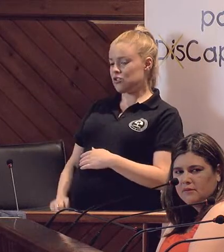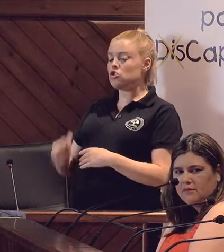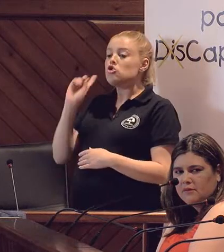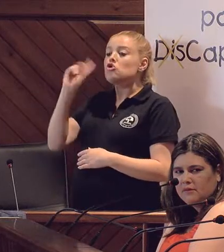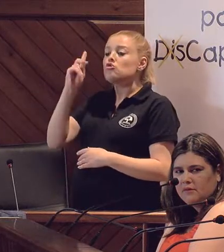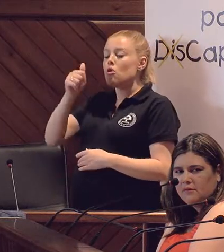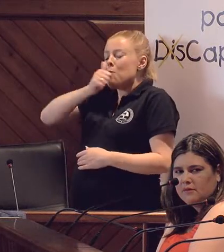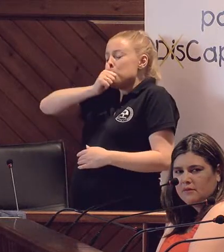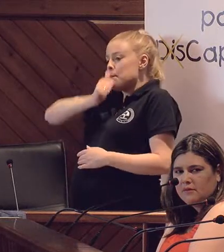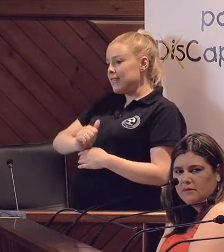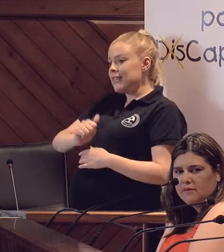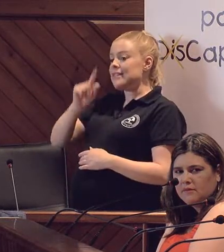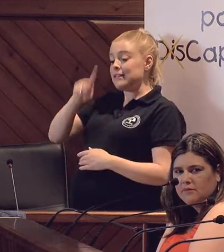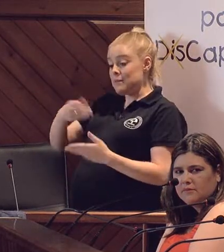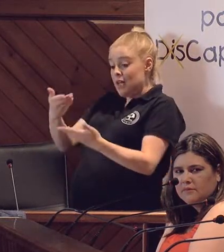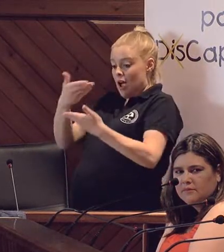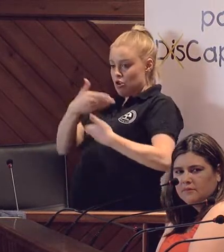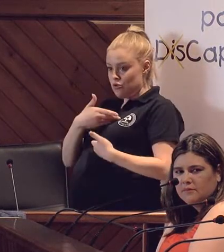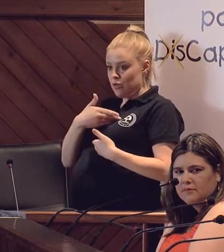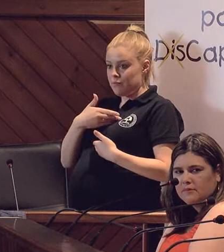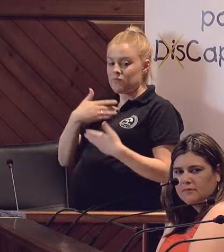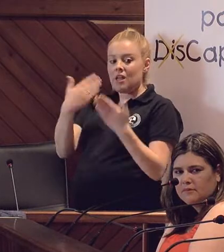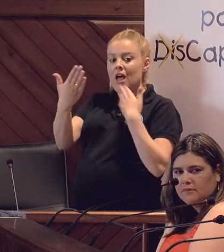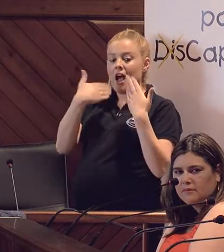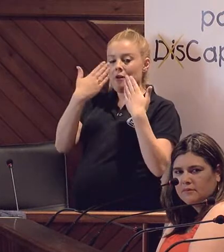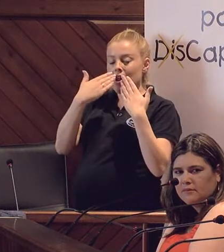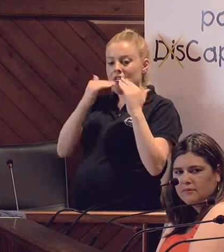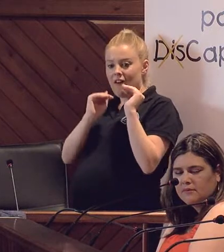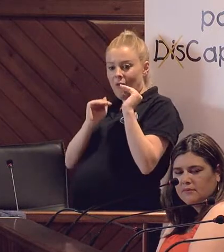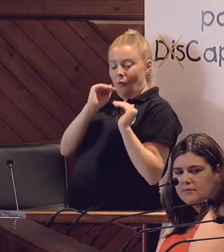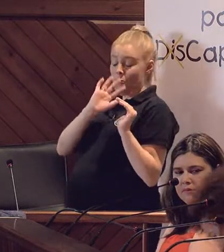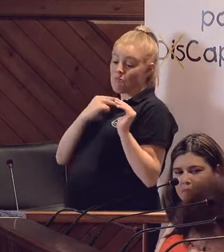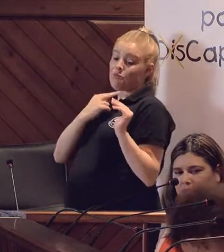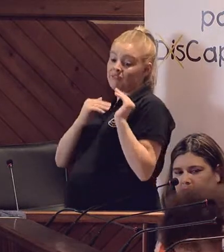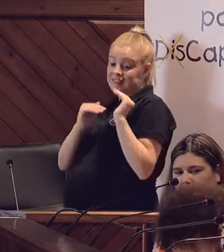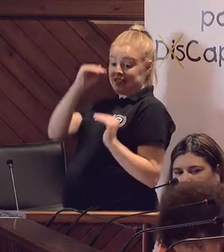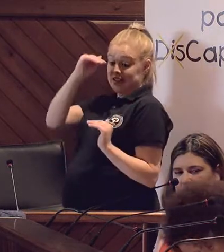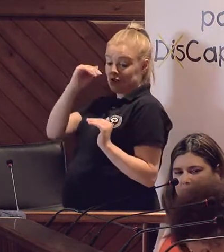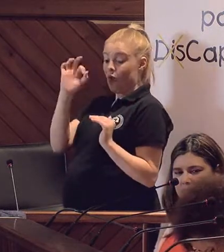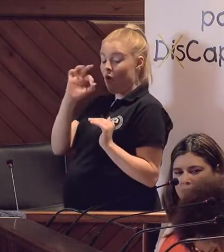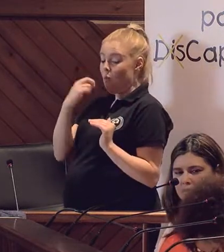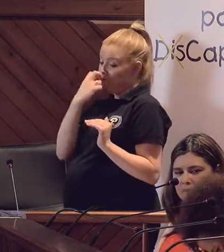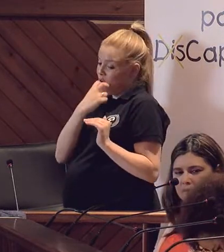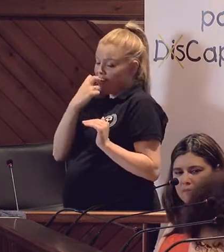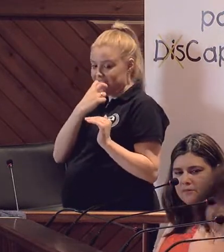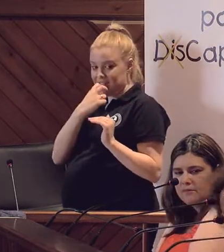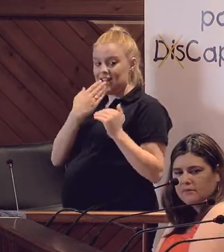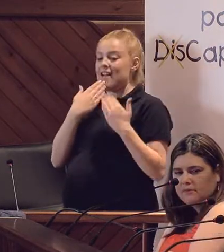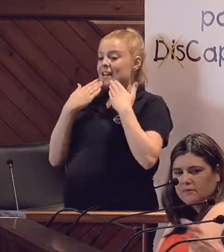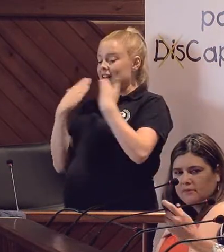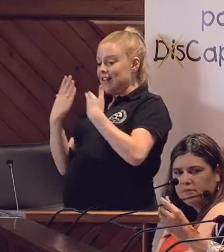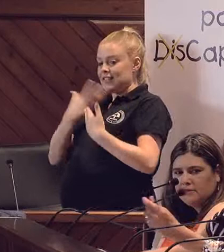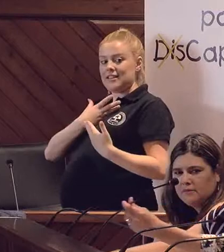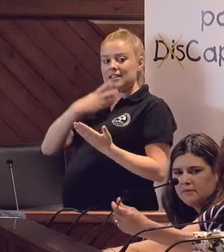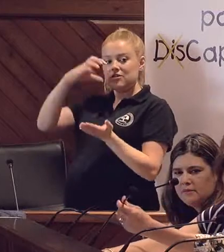Pedimos solo paciencia y un poco de ayuda, es decir, hablarnos un poco más alto o vocalizarnos a los oyentes. Gracias al Ayuntamiento de